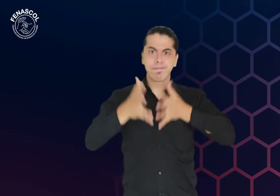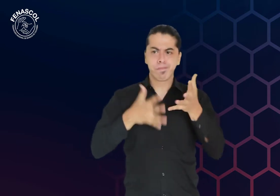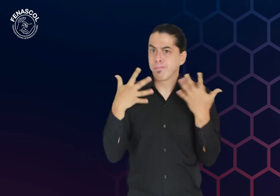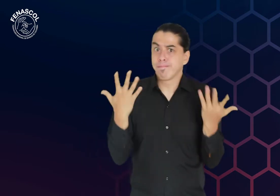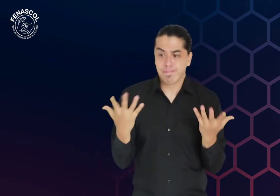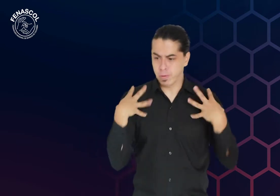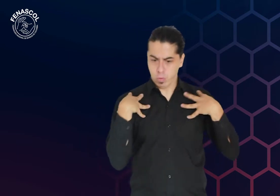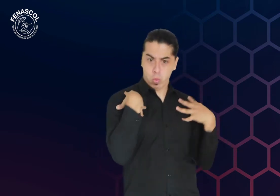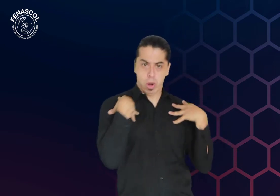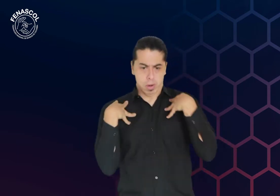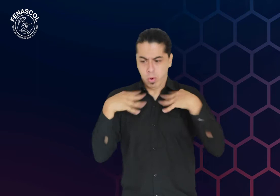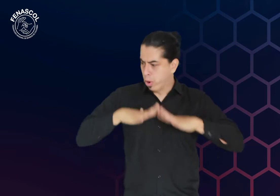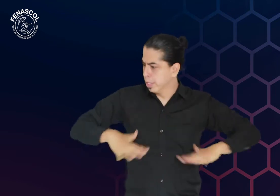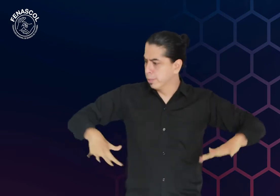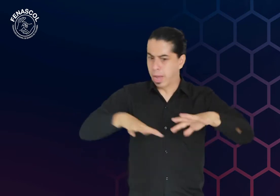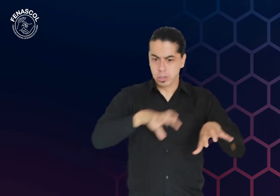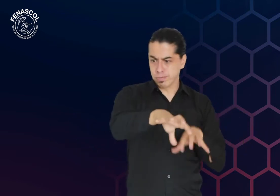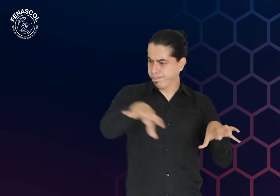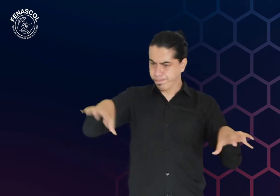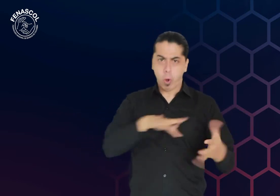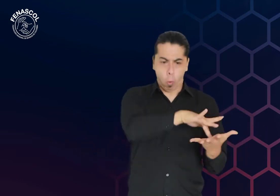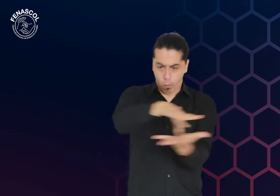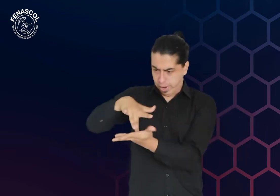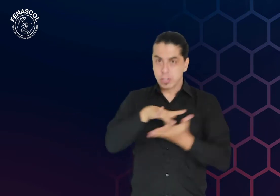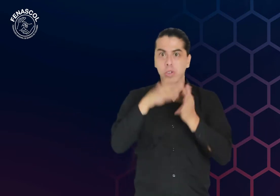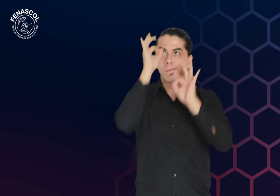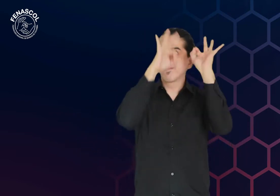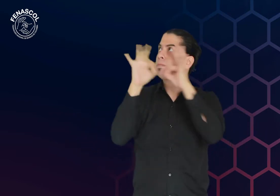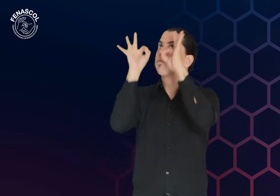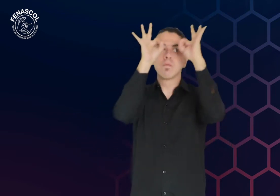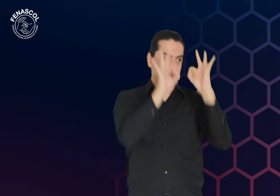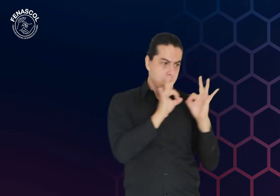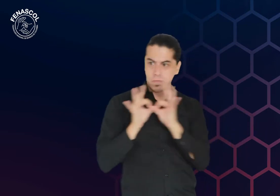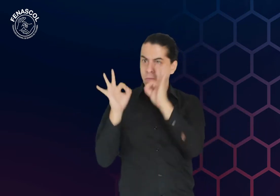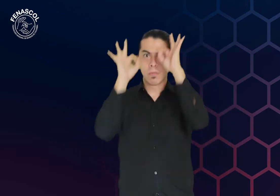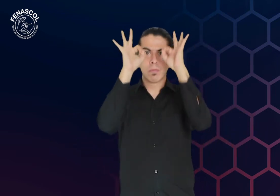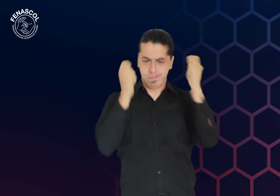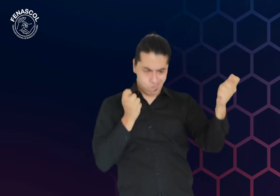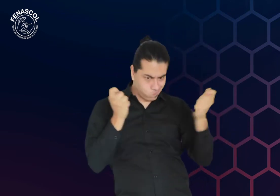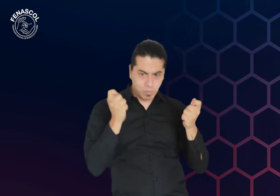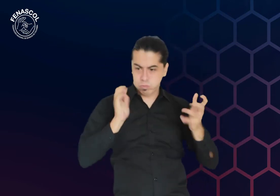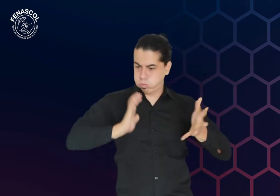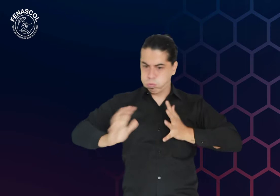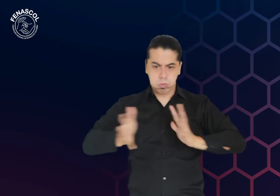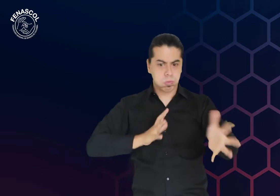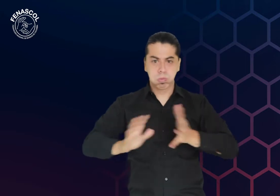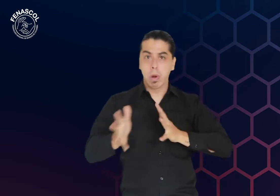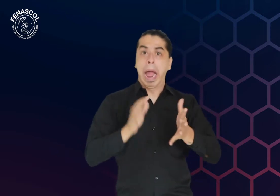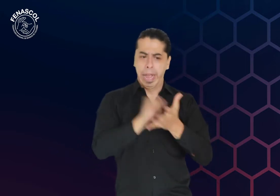movimiento y orientación, expresión corporal, ubicación en el espacio, línea visual, entre otras características que hacen parte de la